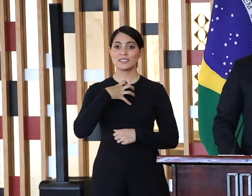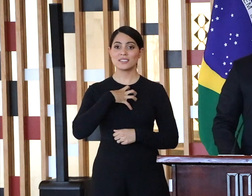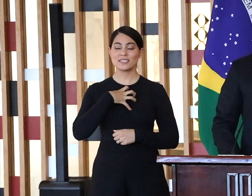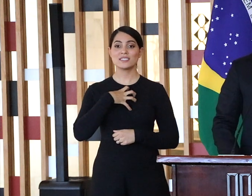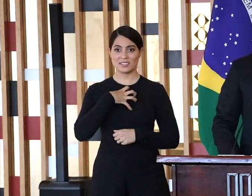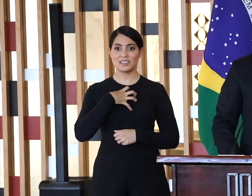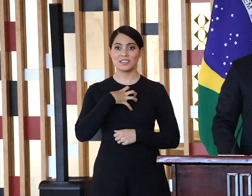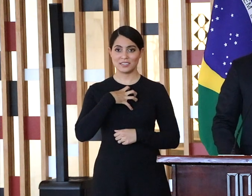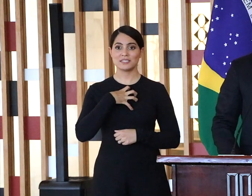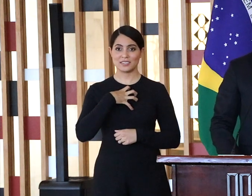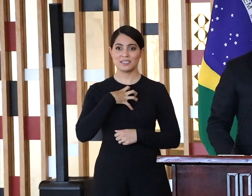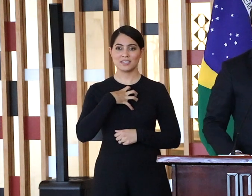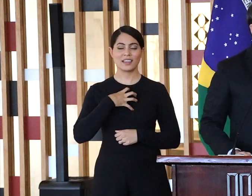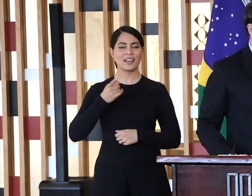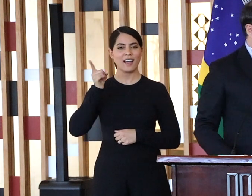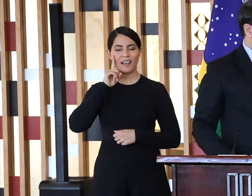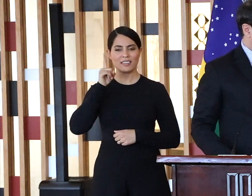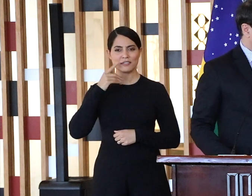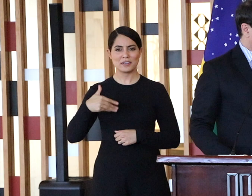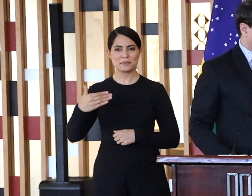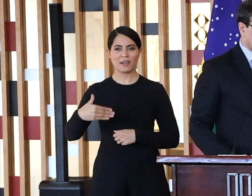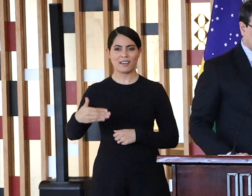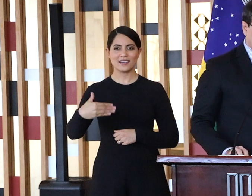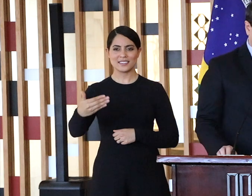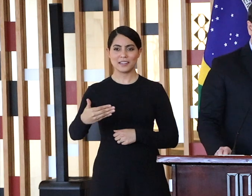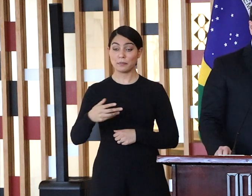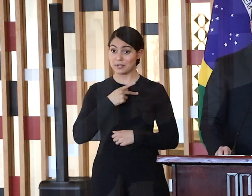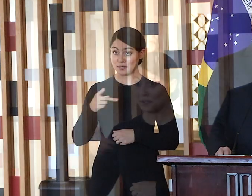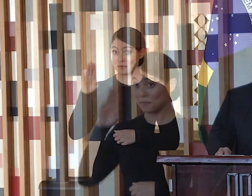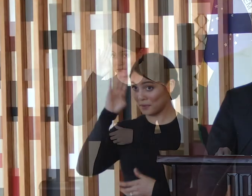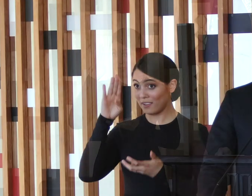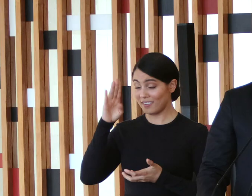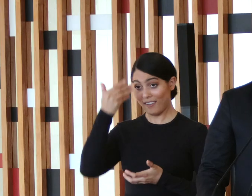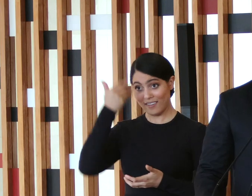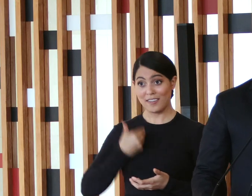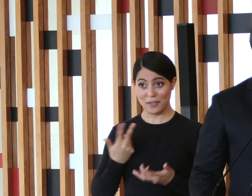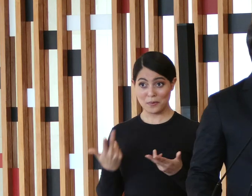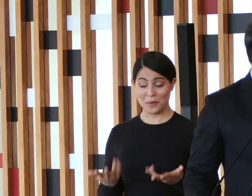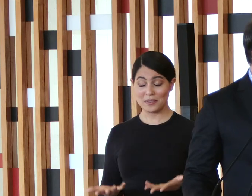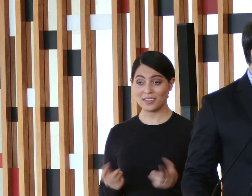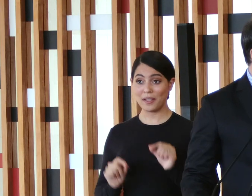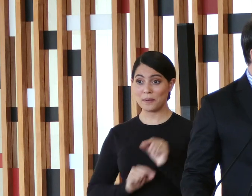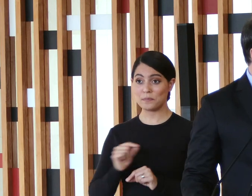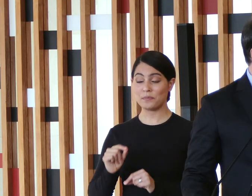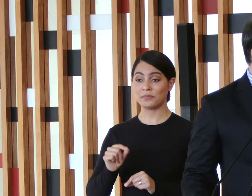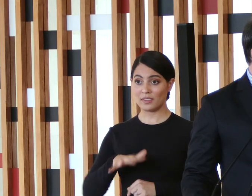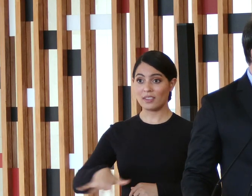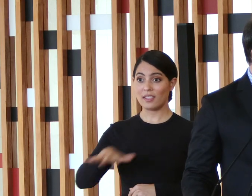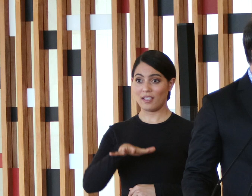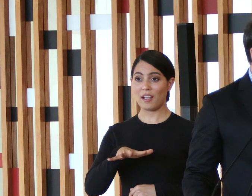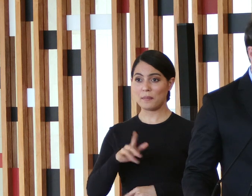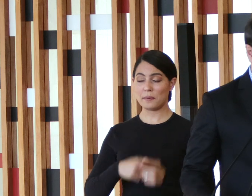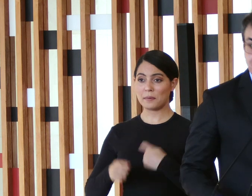e a fazem cada vez mais e é o desejo do presidente meu também que ela se integre cada vez mais a cadeia produtiva